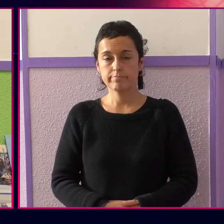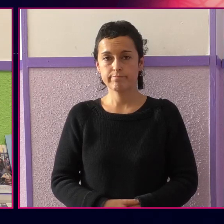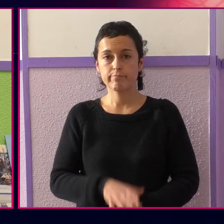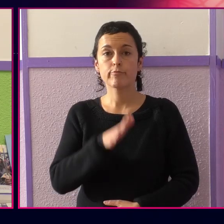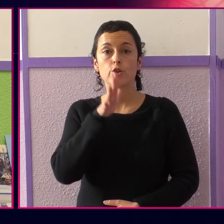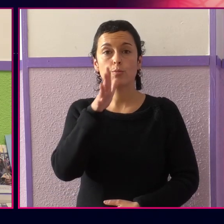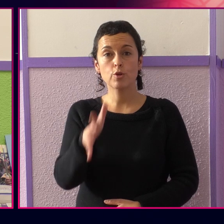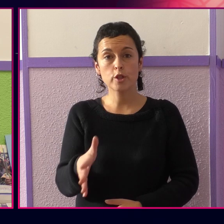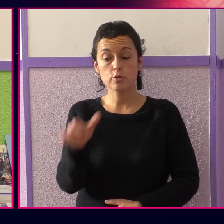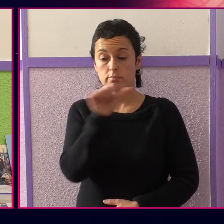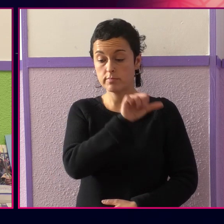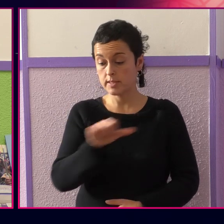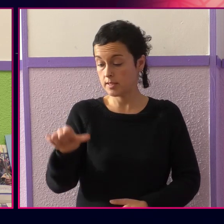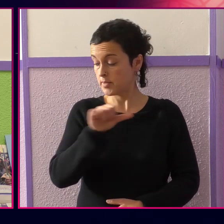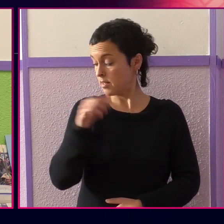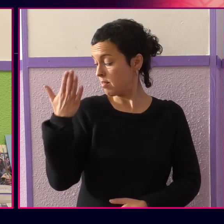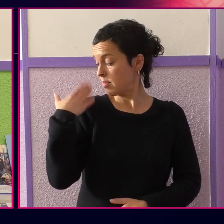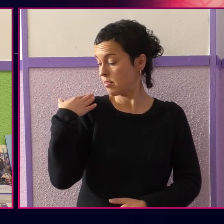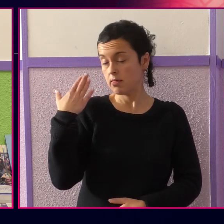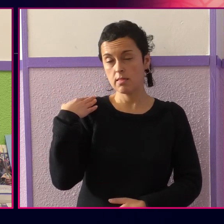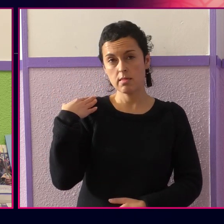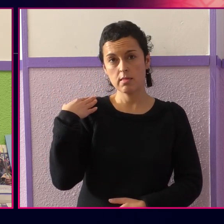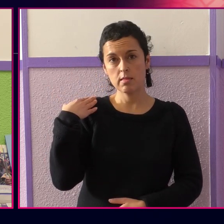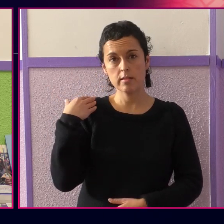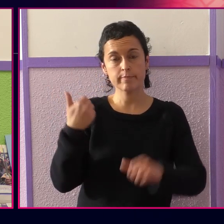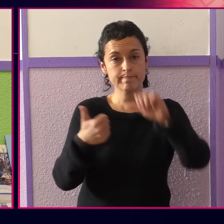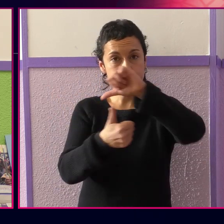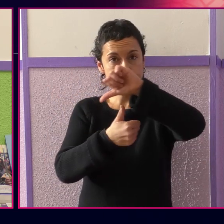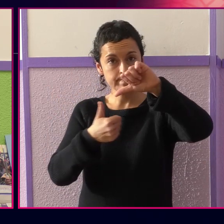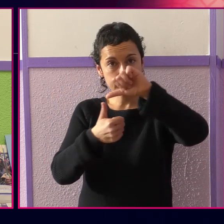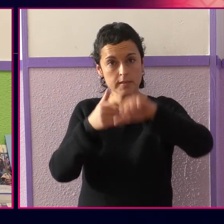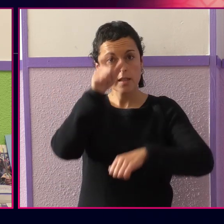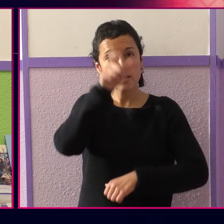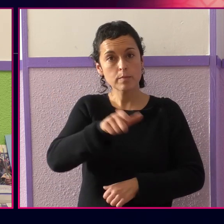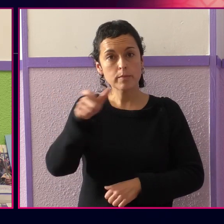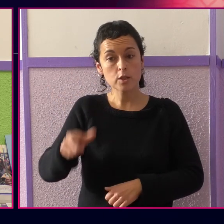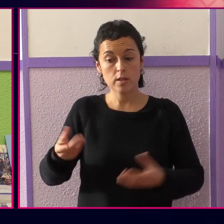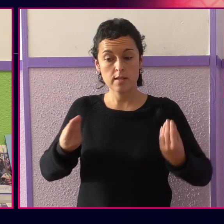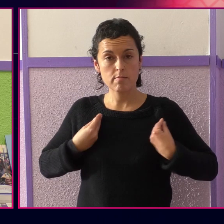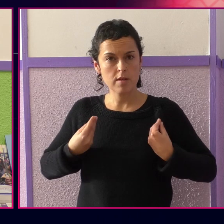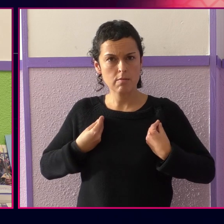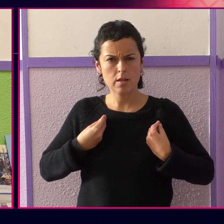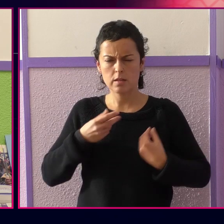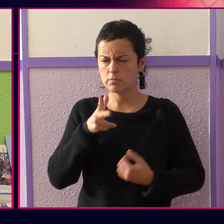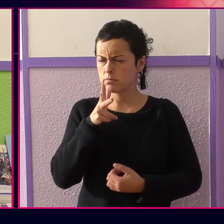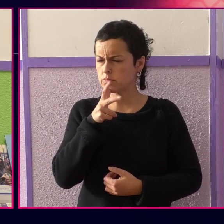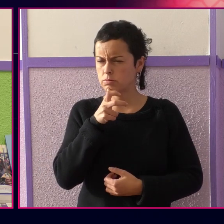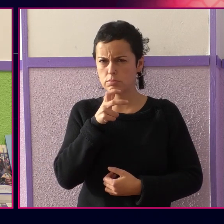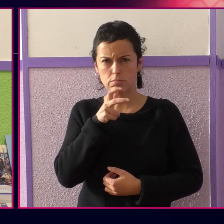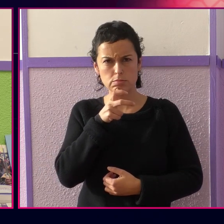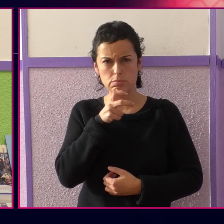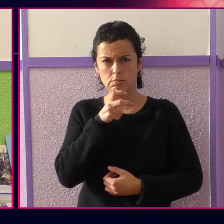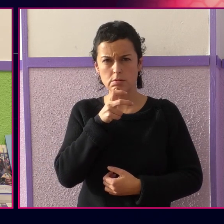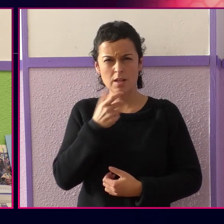pertsona orientxat bizitxaden amez gaistotik irteteko larrialdi hojua izatea.